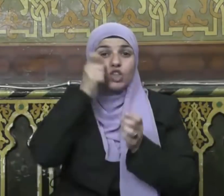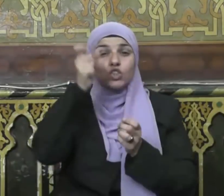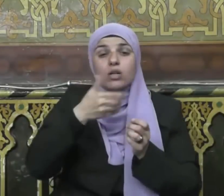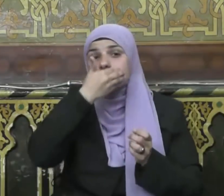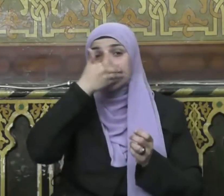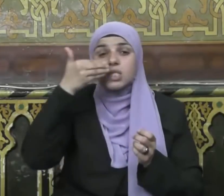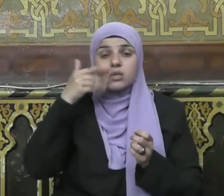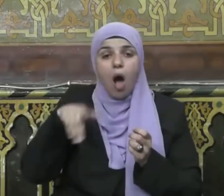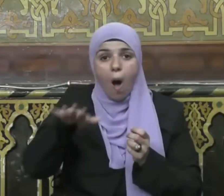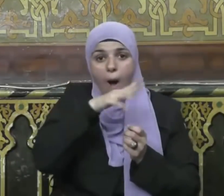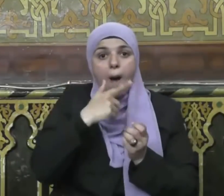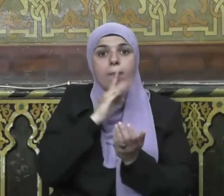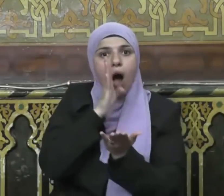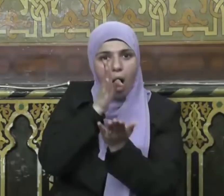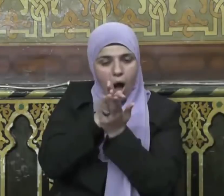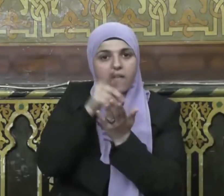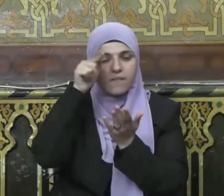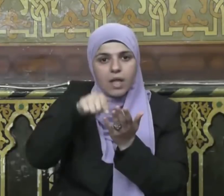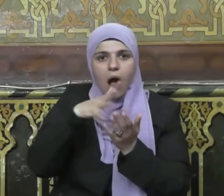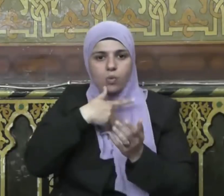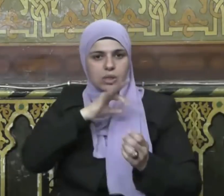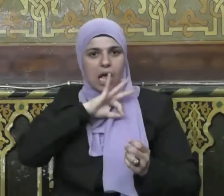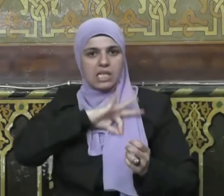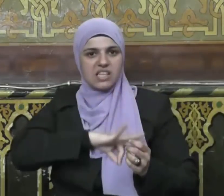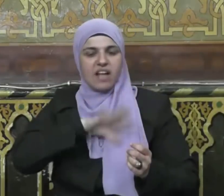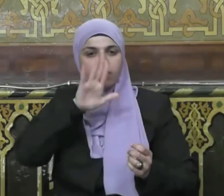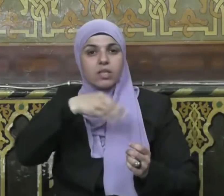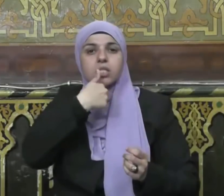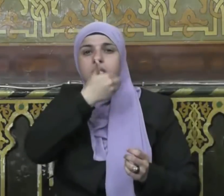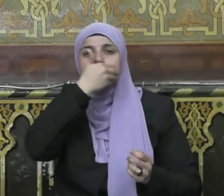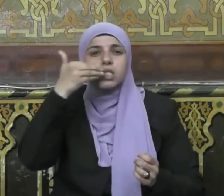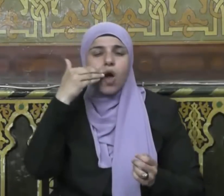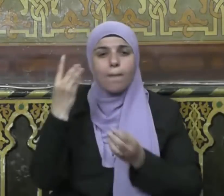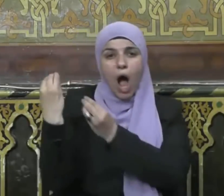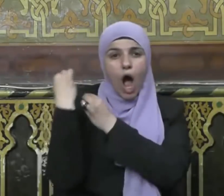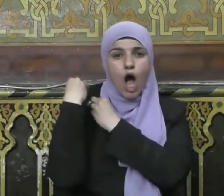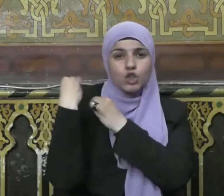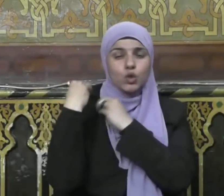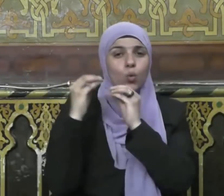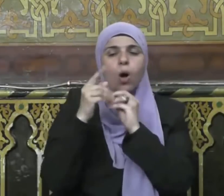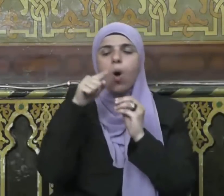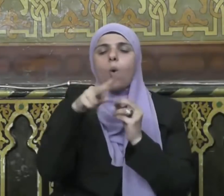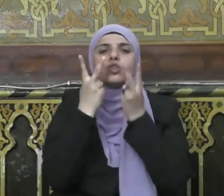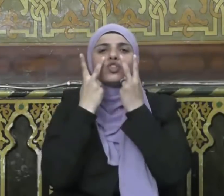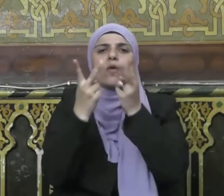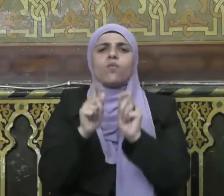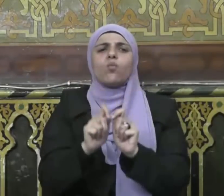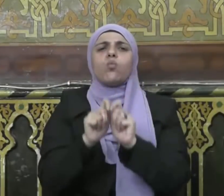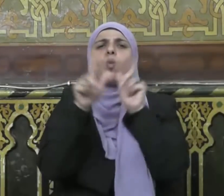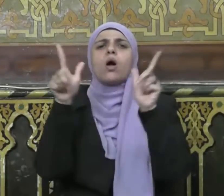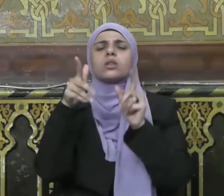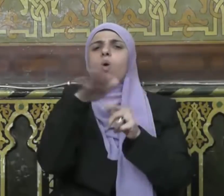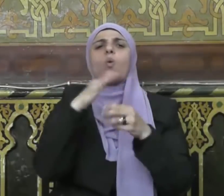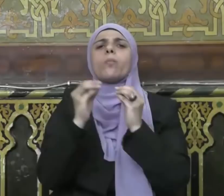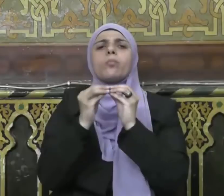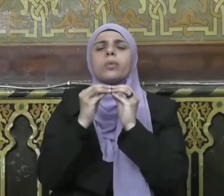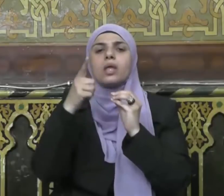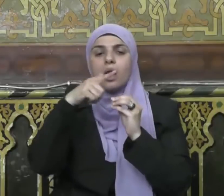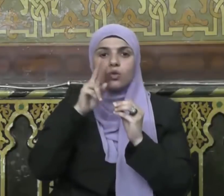والشرب إنما الصيام من اللغو والرفث وإن من أسباب العتق من النار أن يذب المسلم عن